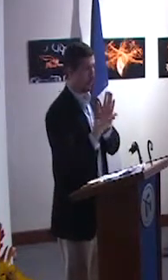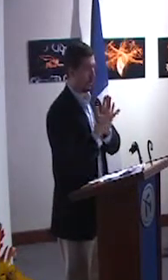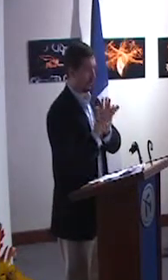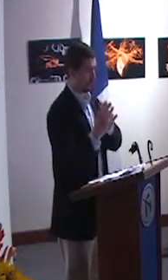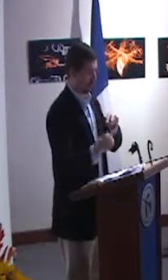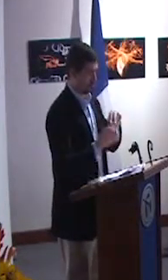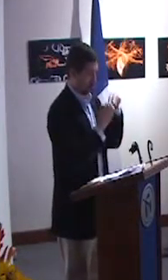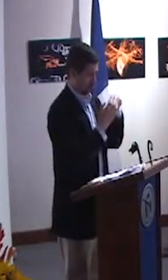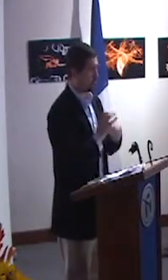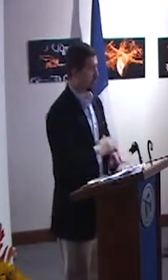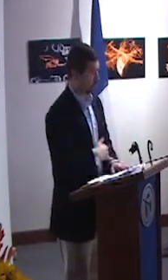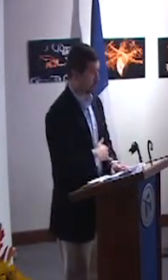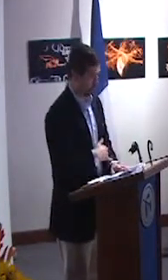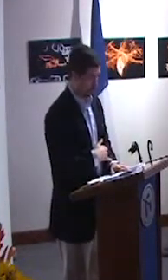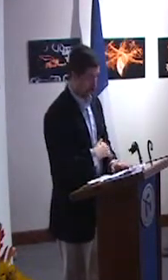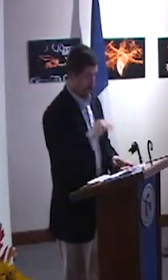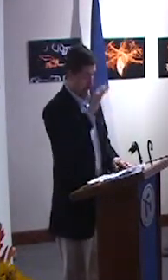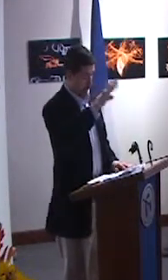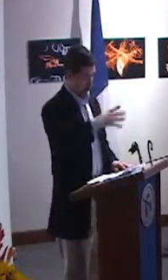decana de la Facultad de Educación.